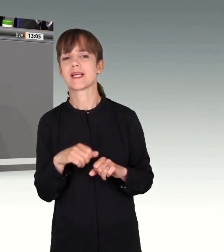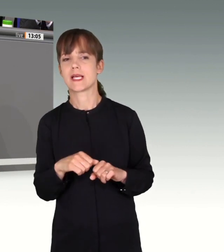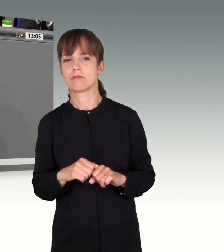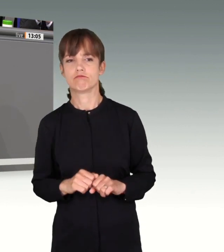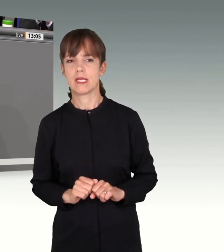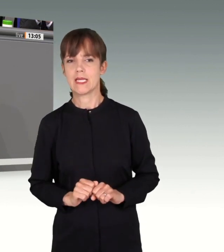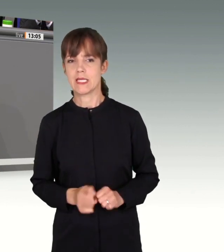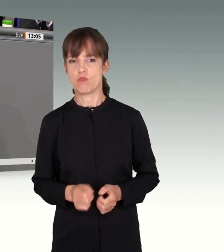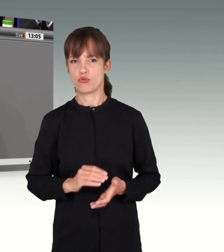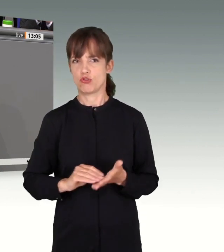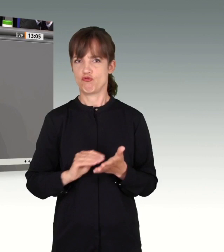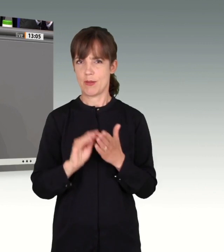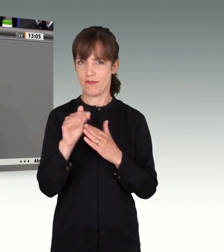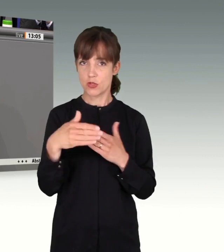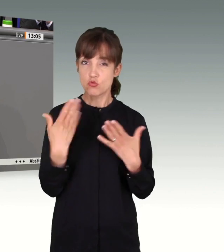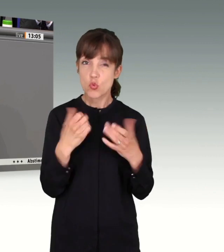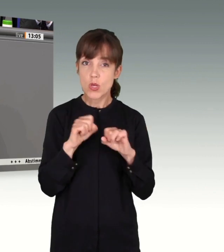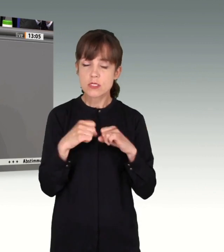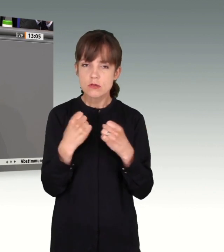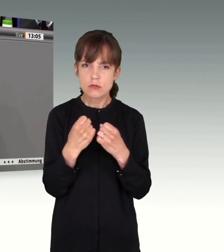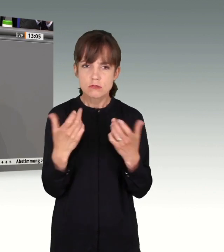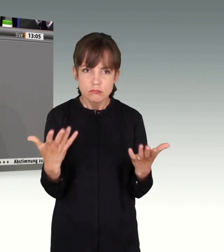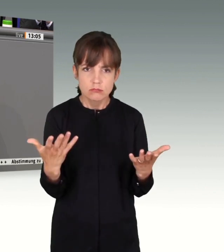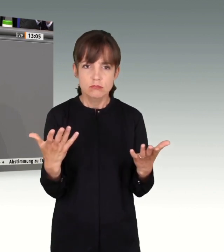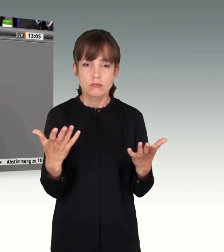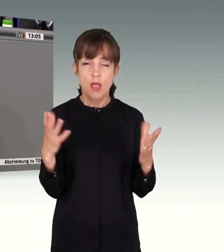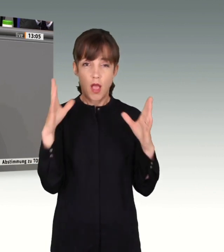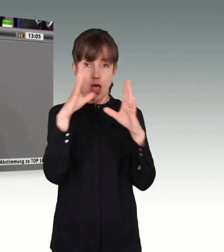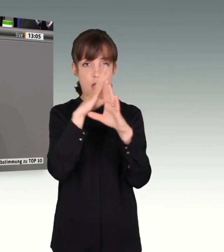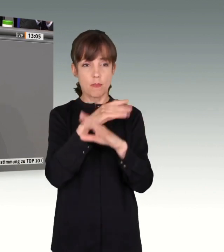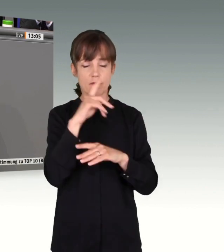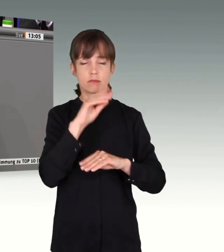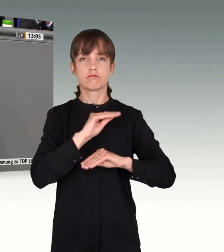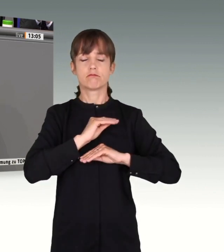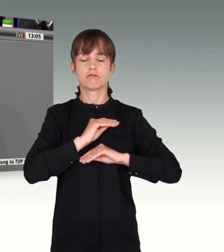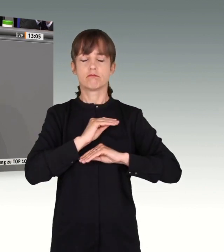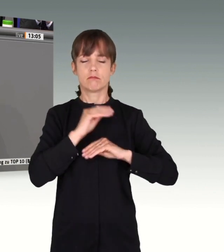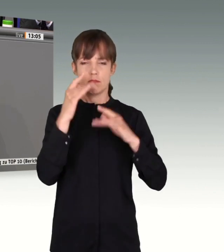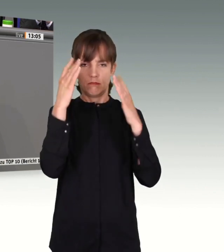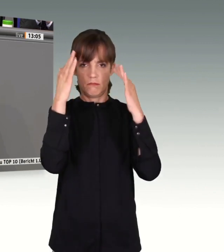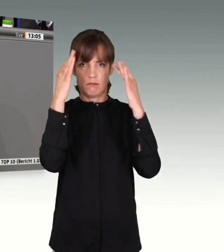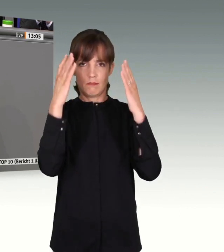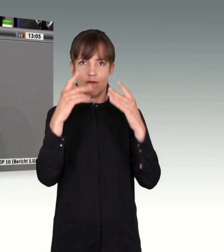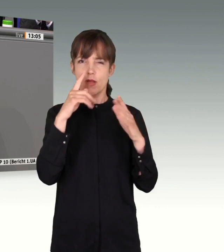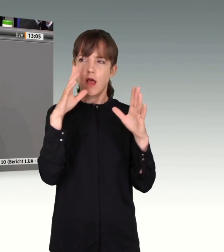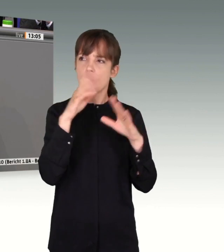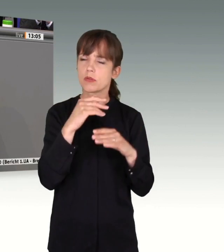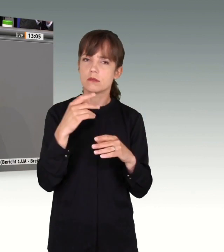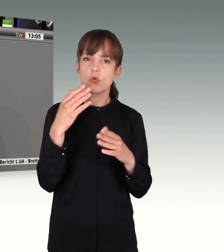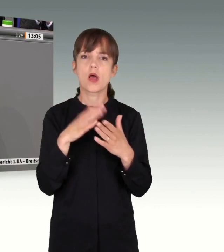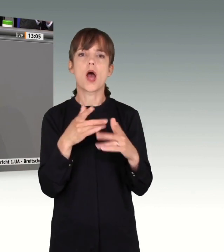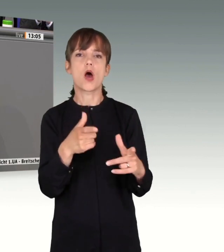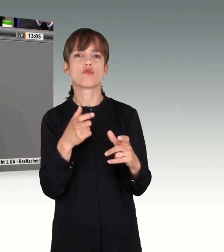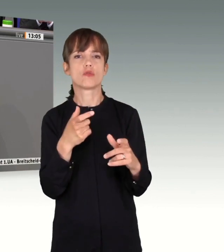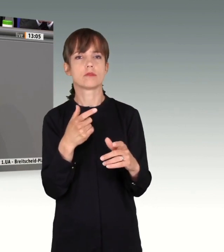Situation, die mich umtreibt, die mir abends vor dem Schlafengehen teilweise, wenn ich immer daran denke oder wenn ich aus dem Ausschuss rauskomme, keine